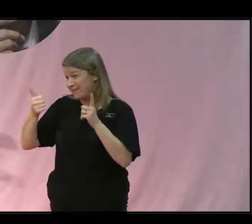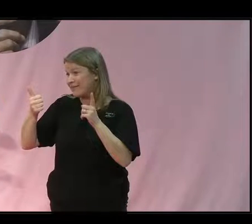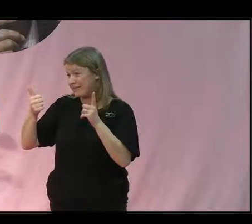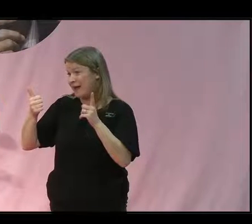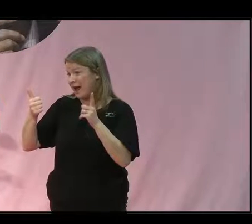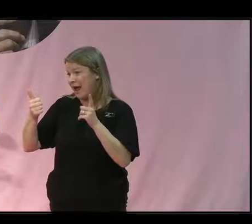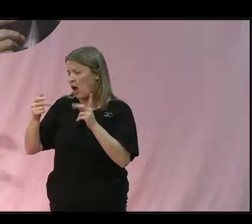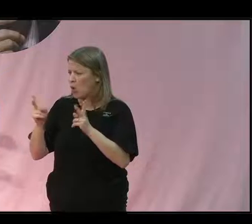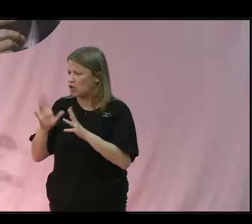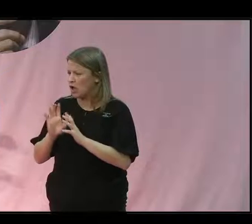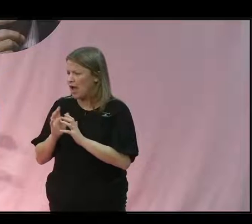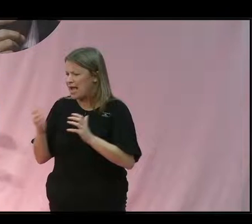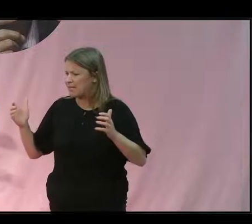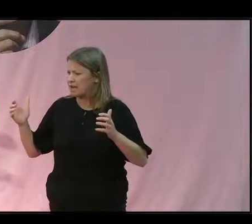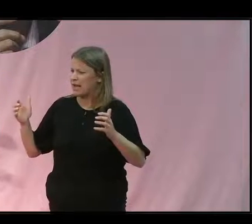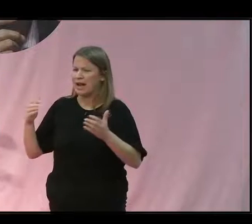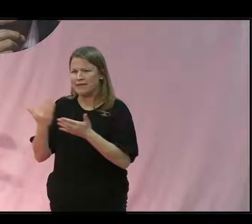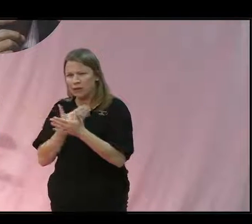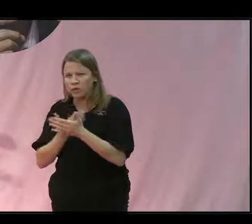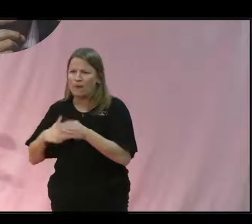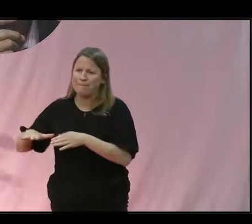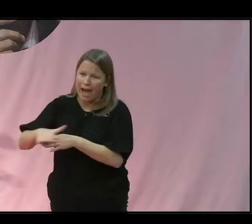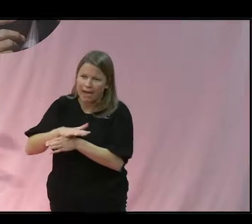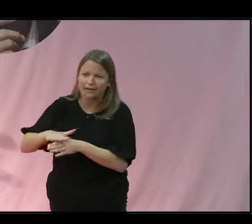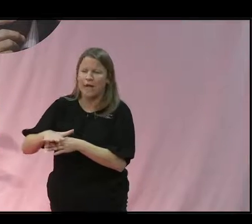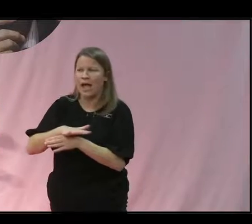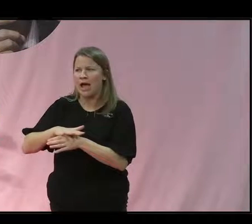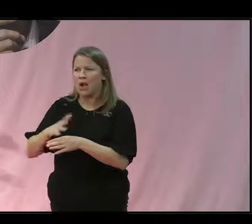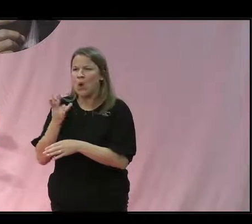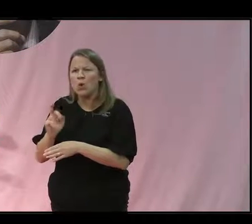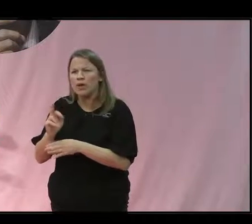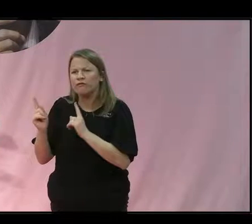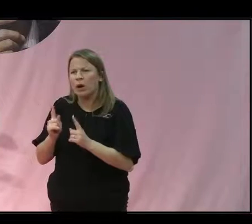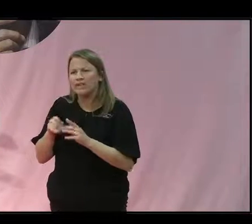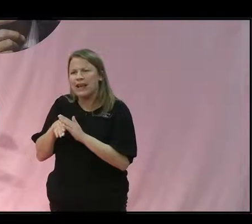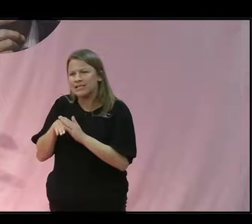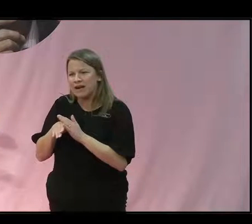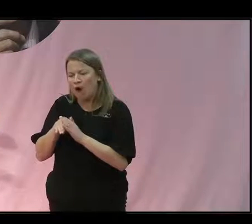expanderade nationalparker och urfolksreservat.